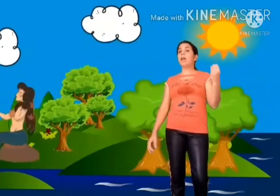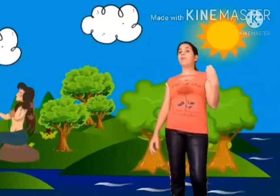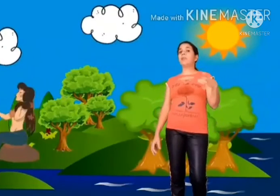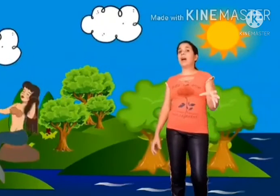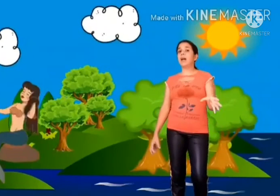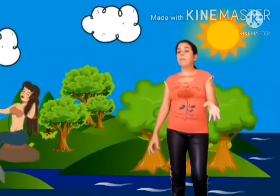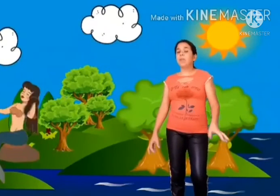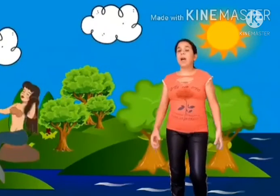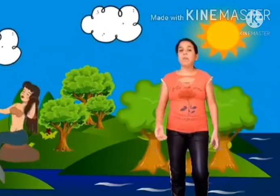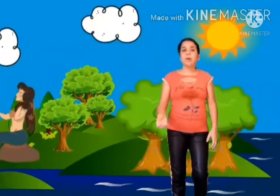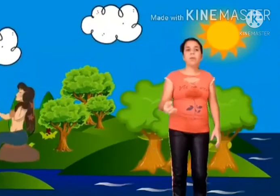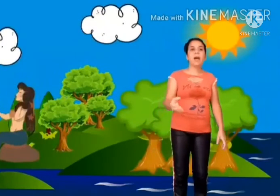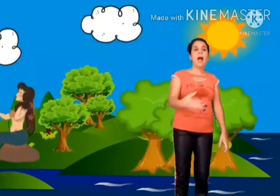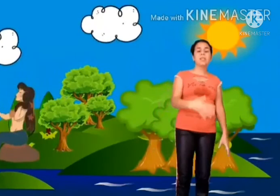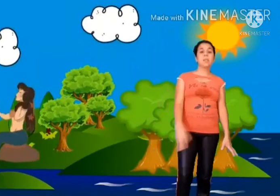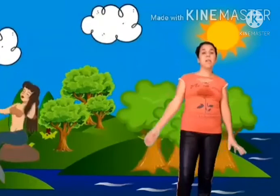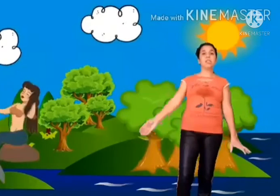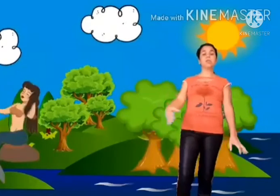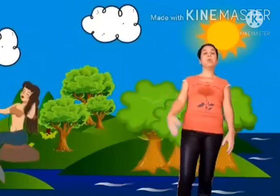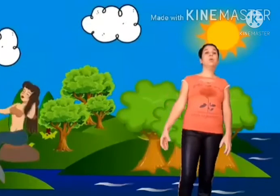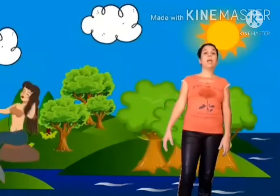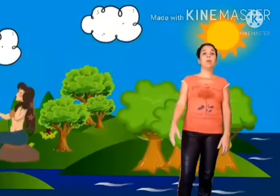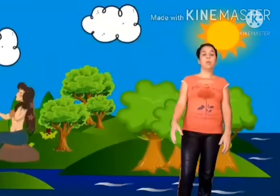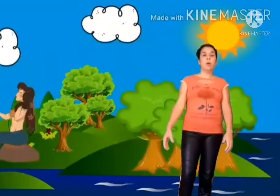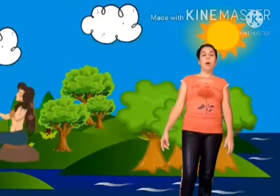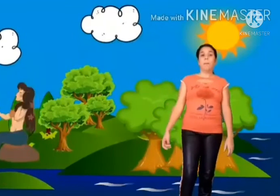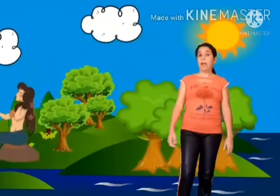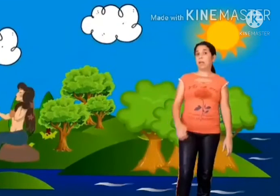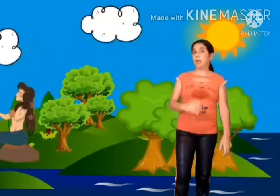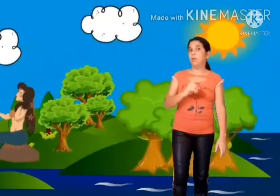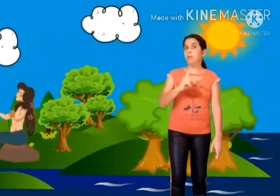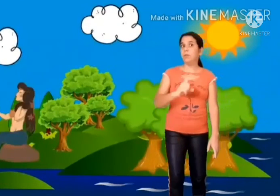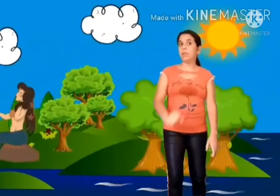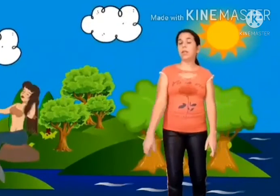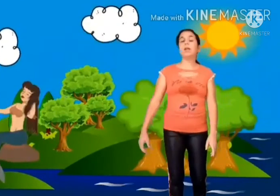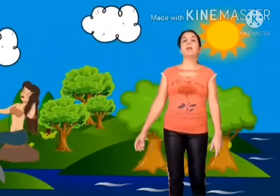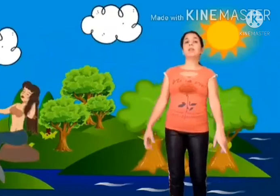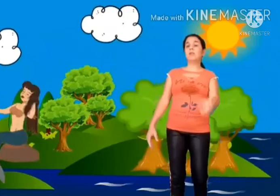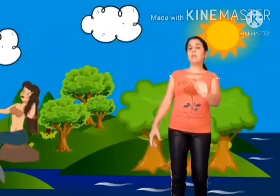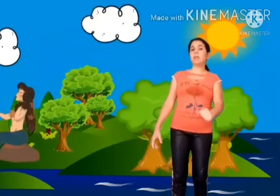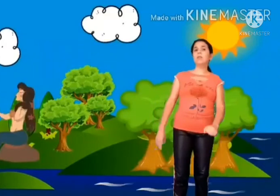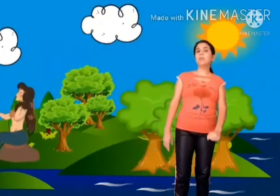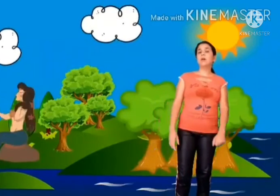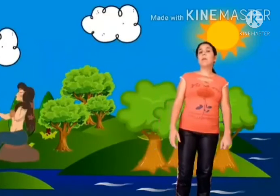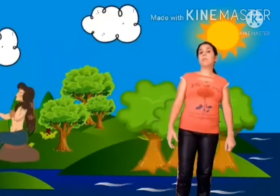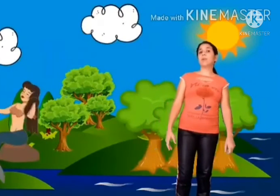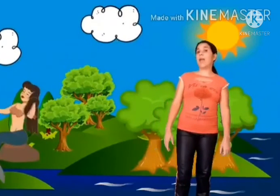evitar, a frequentar as margens do Rio Negro, para que não fossem seduzidos por quem?